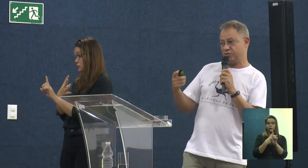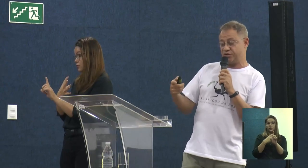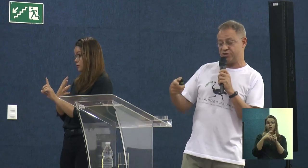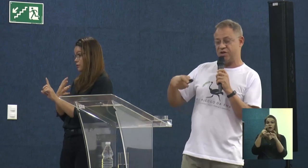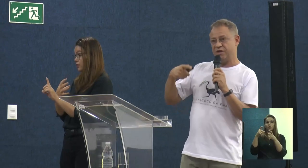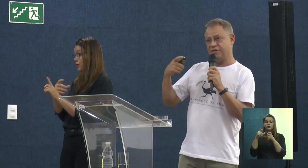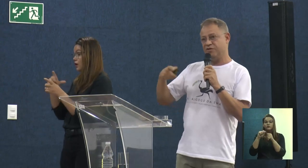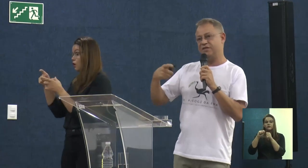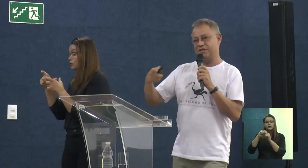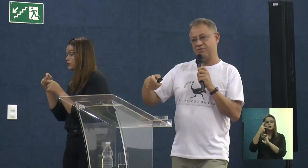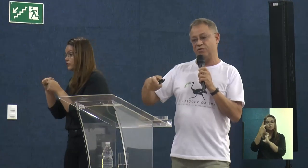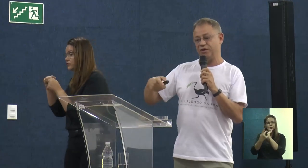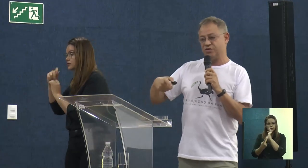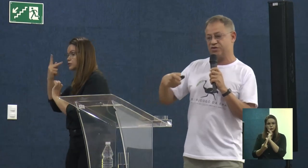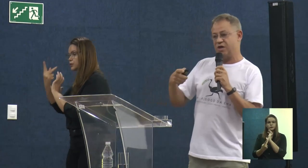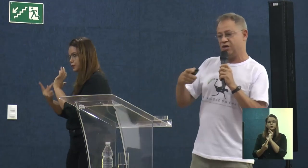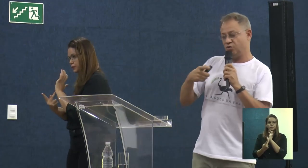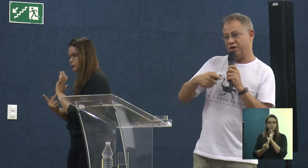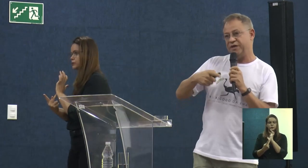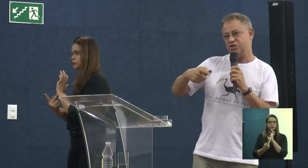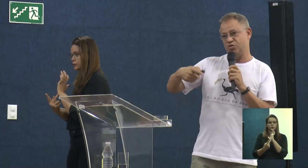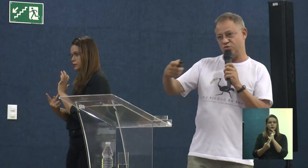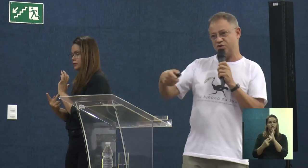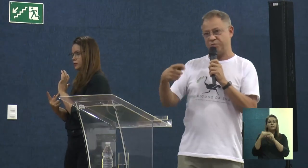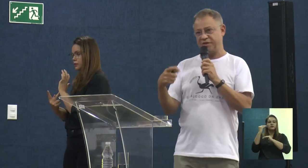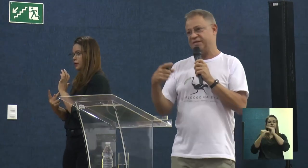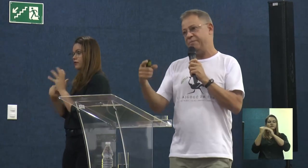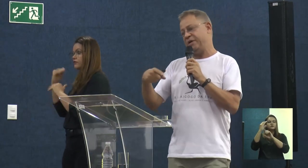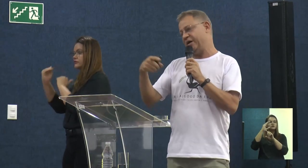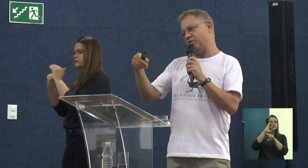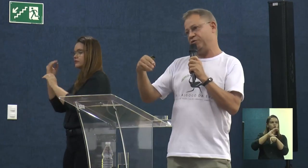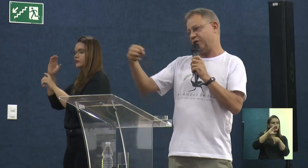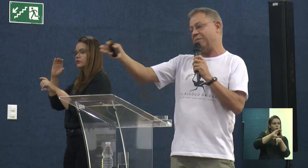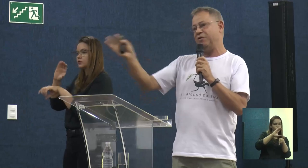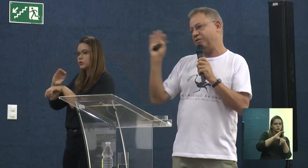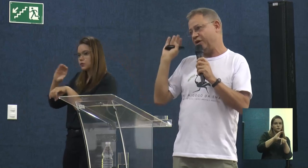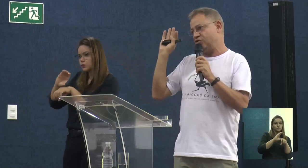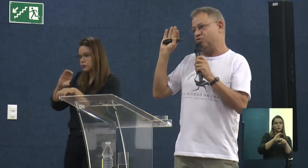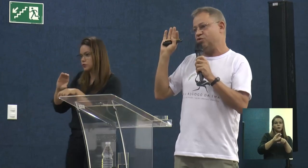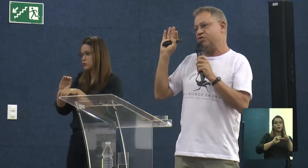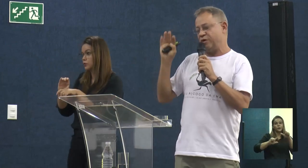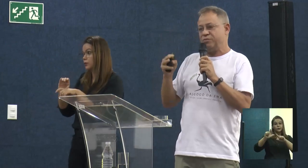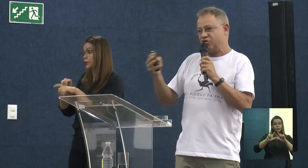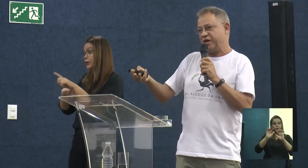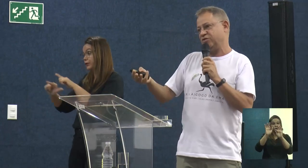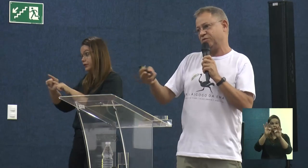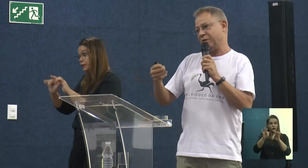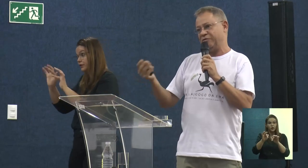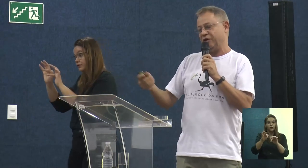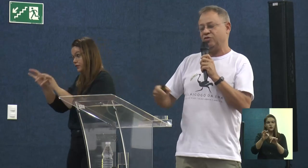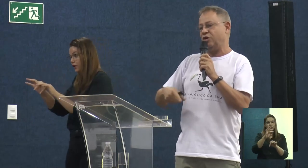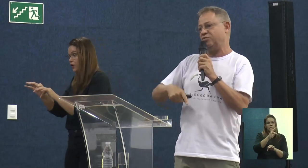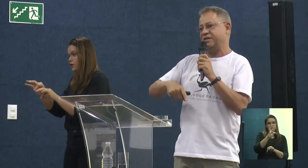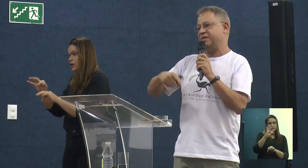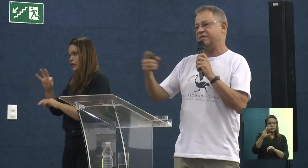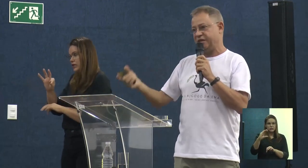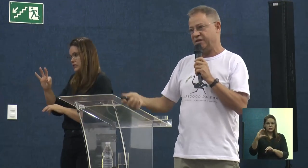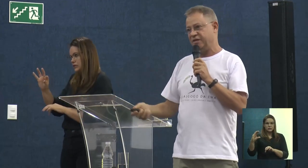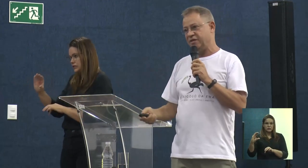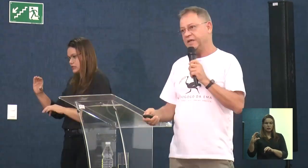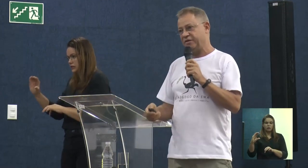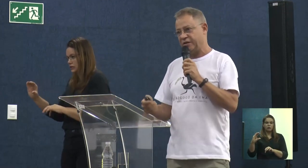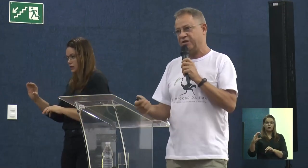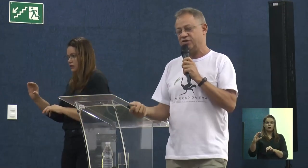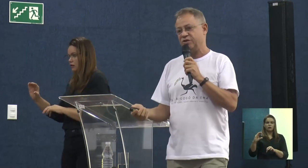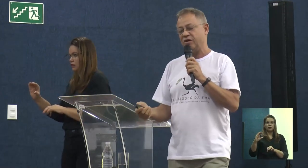projetos que vão ser desenvolvidos durante o curso, porque sempre o trabalho final de curso é um projeto, o trabalho final não é um TCC